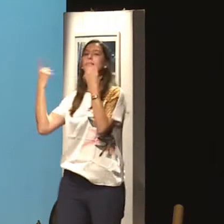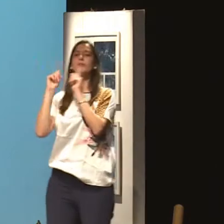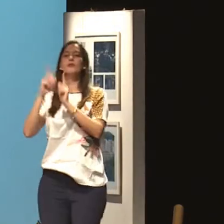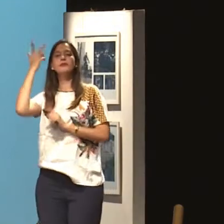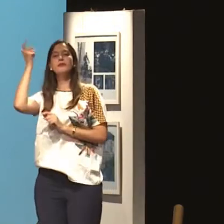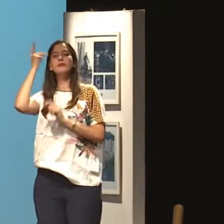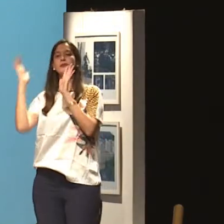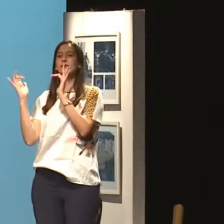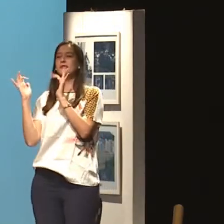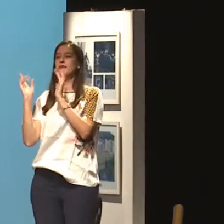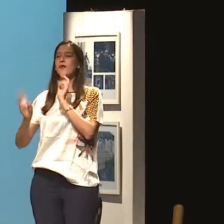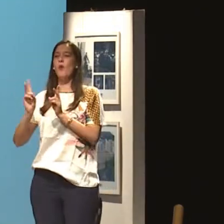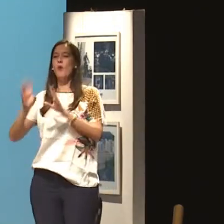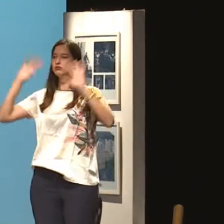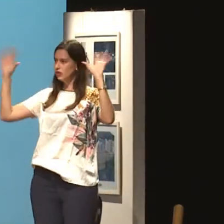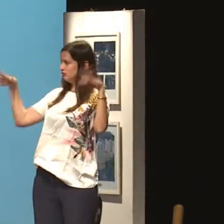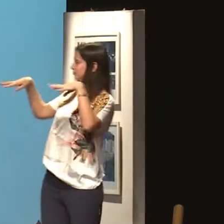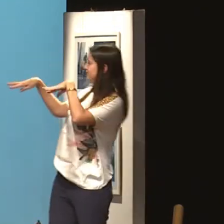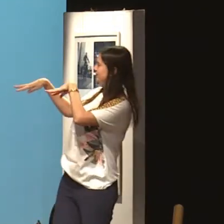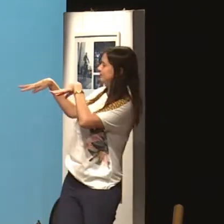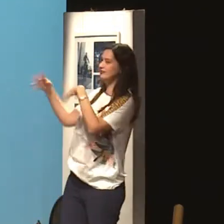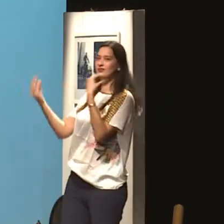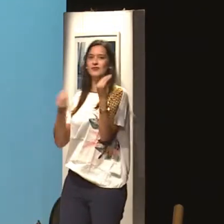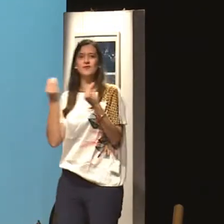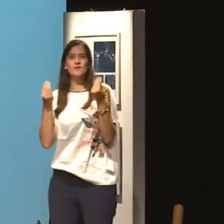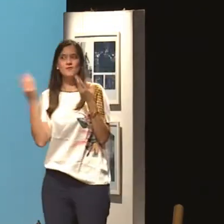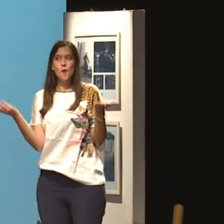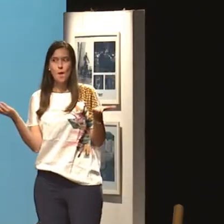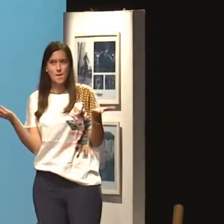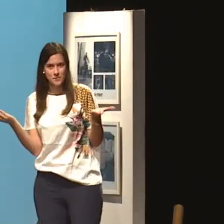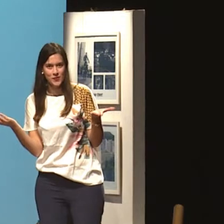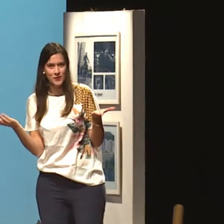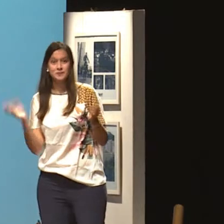discutem na frente de todo mundo e, depois, continuam normal. E como é isso, né?